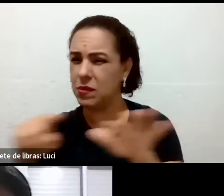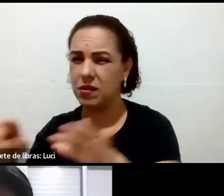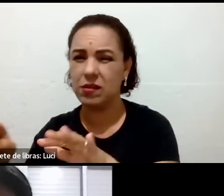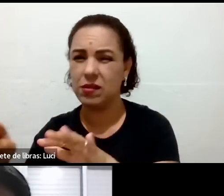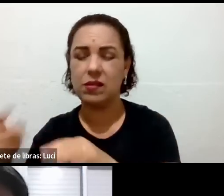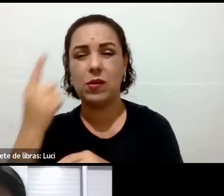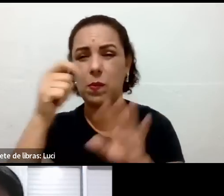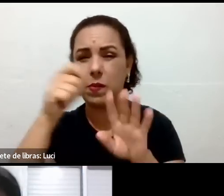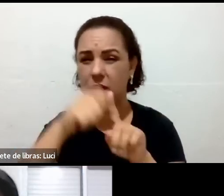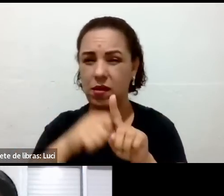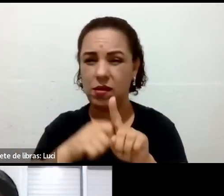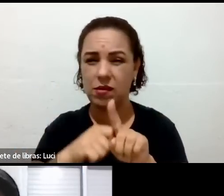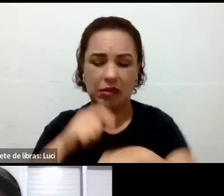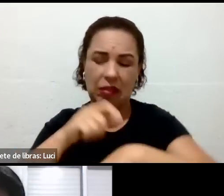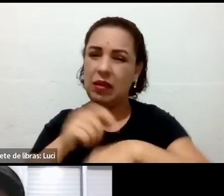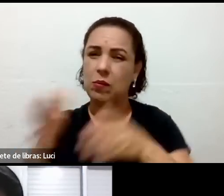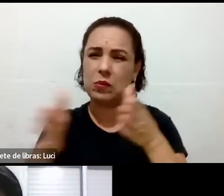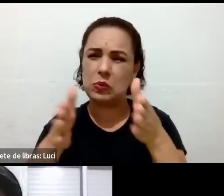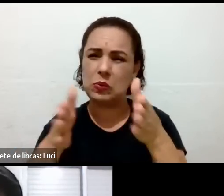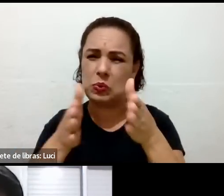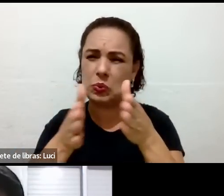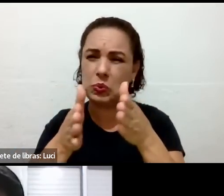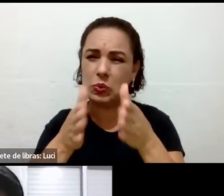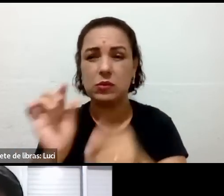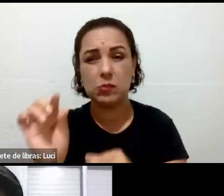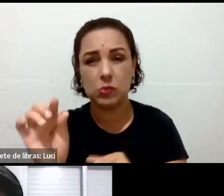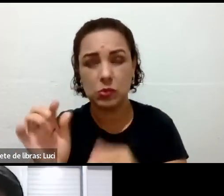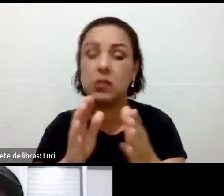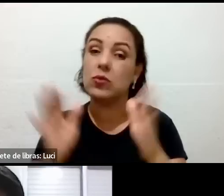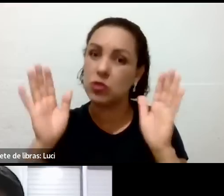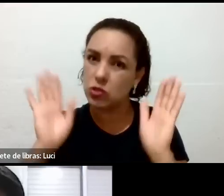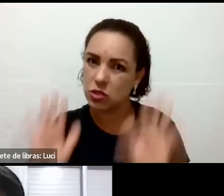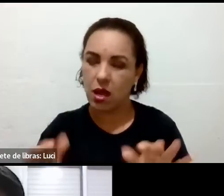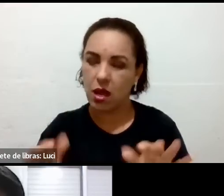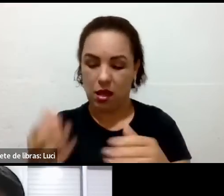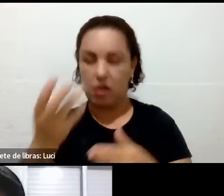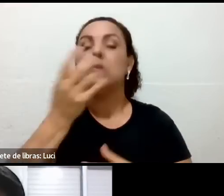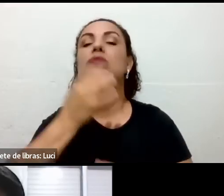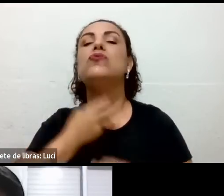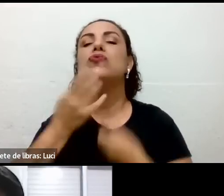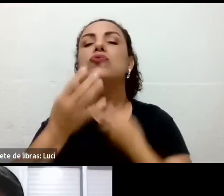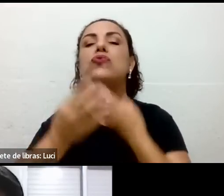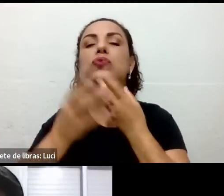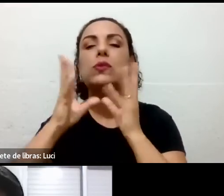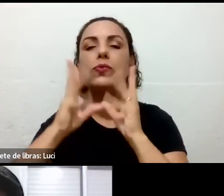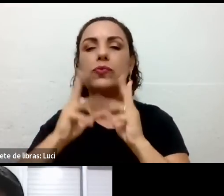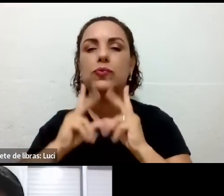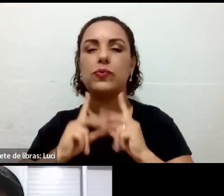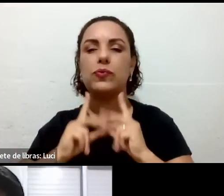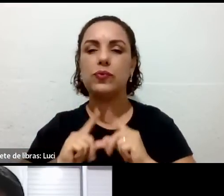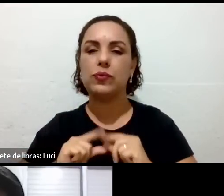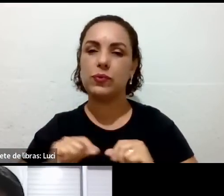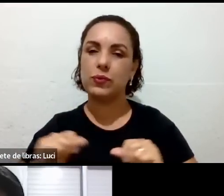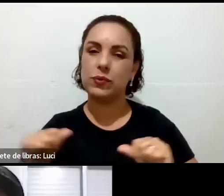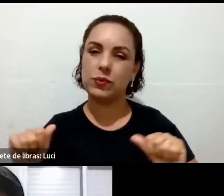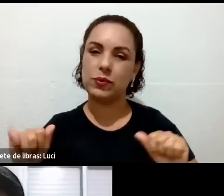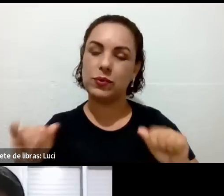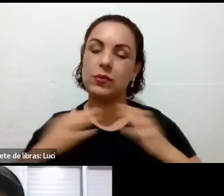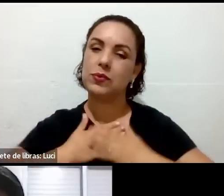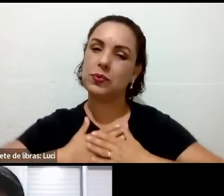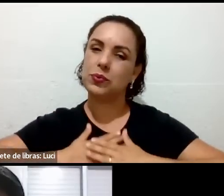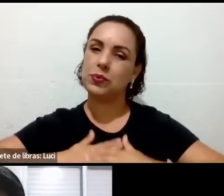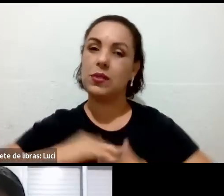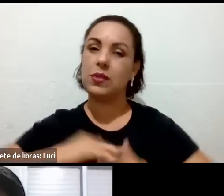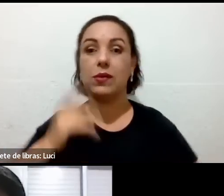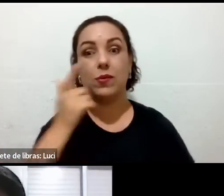um tempo curto, talvez aconteça com você. Assim que você começar a sentir esse benefício, já nunca mais faz uso desses remédios, tá?